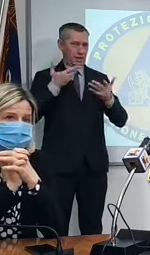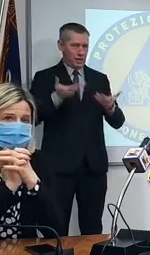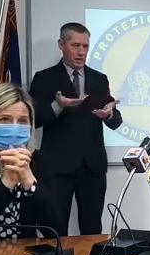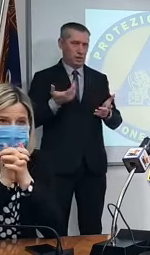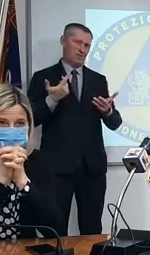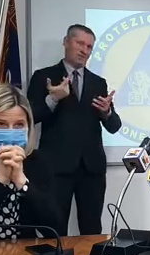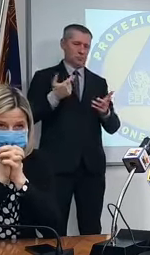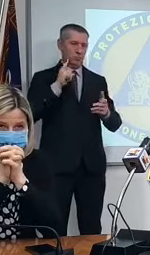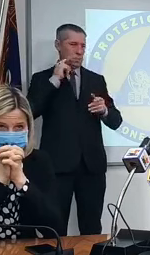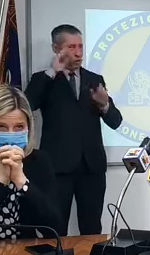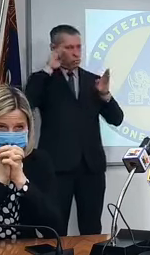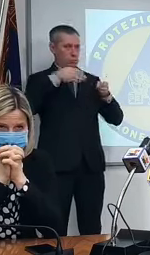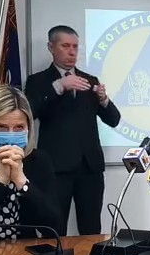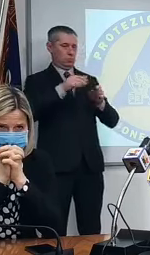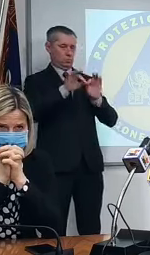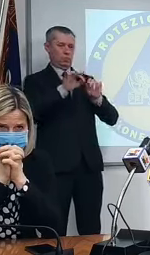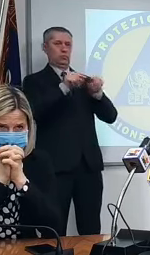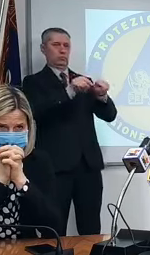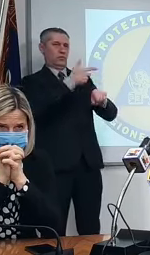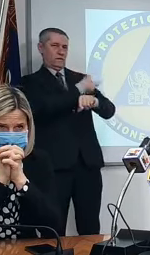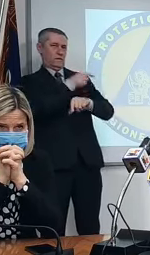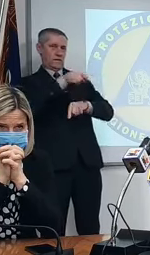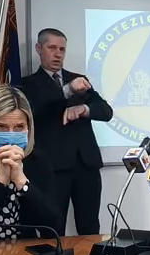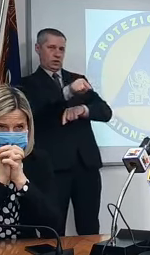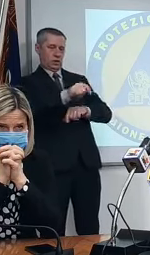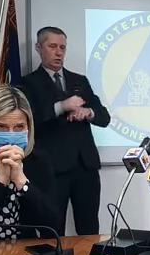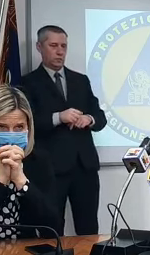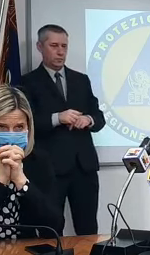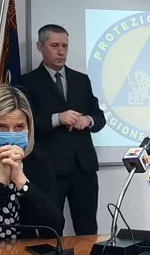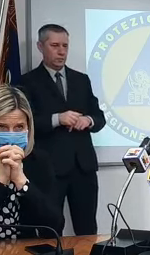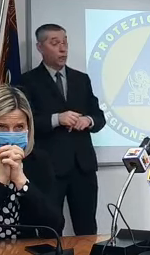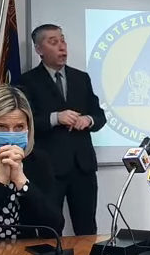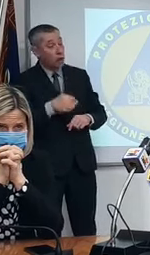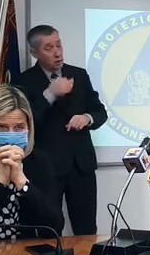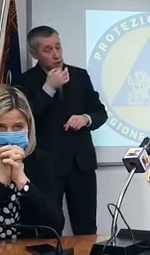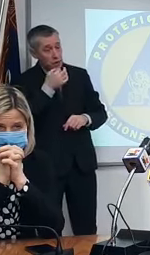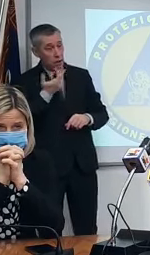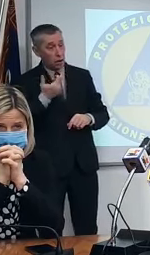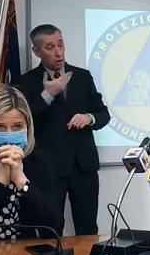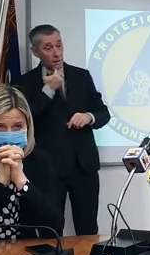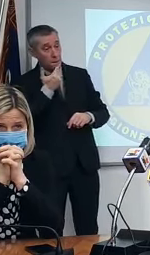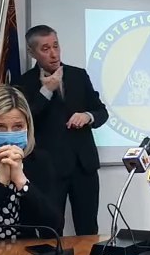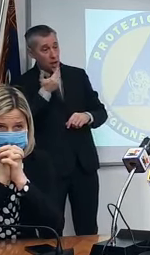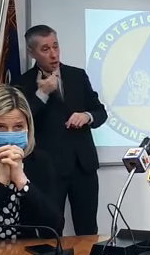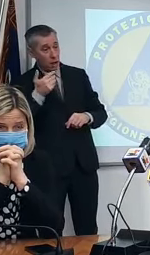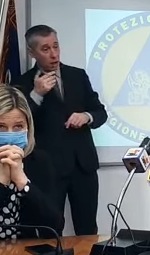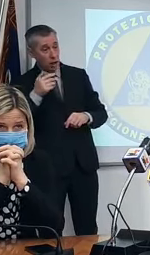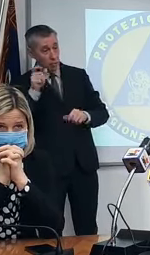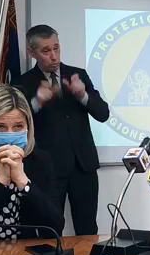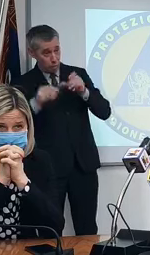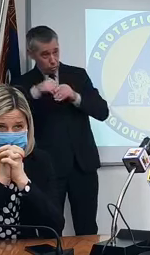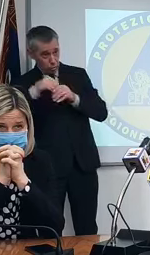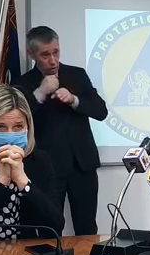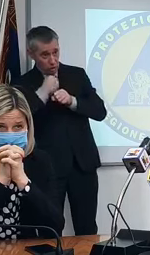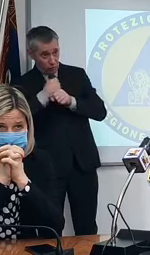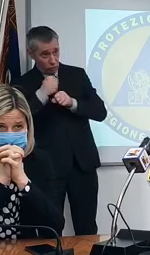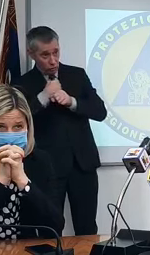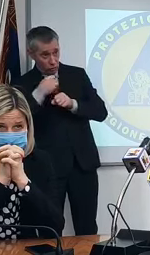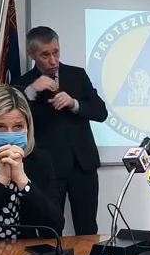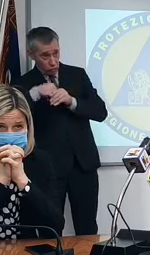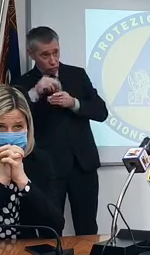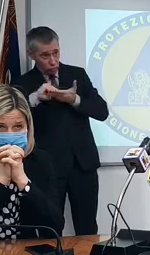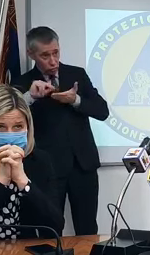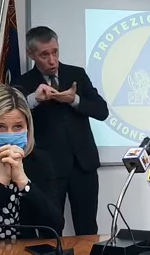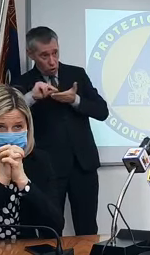per la parte ferma e restando queste premesse per la parte restante del personale si va avanti si farà